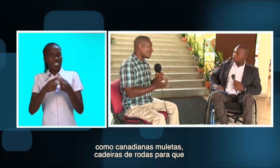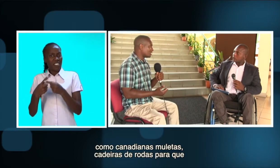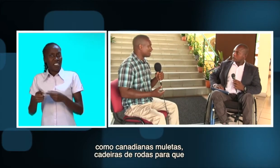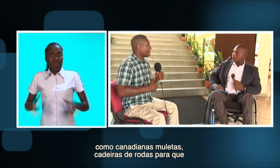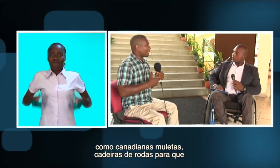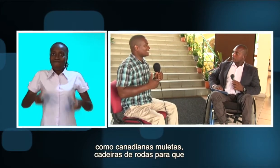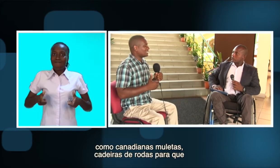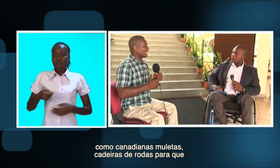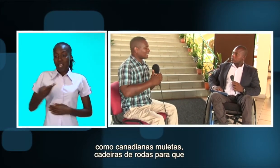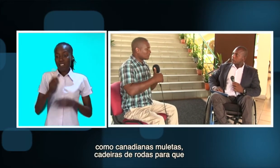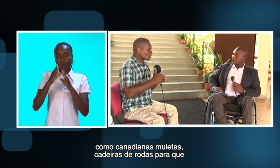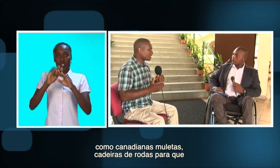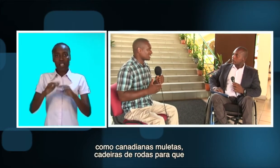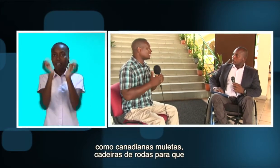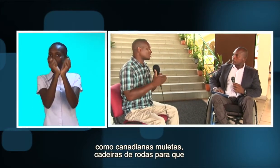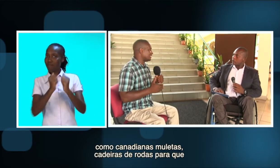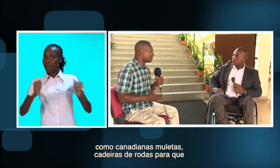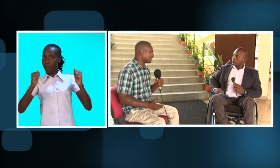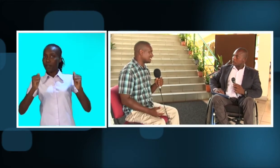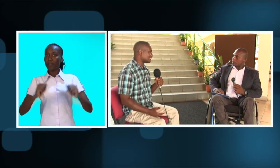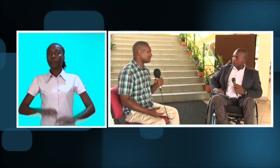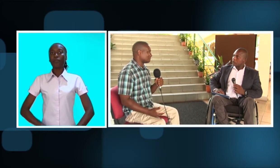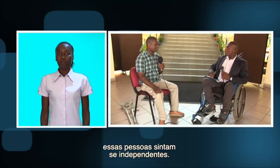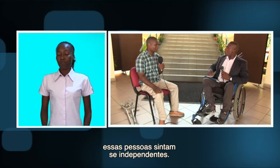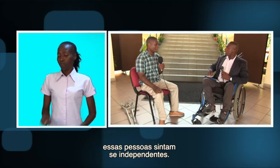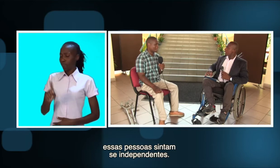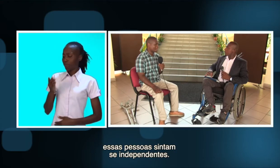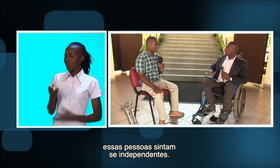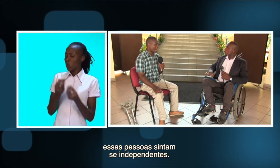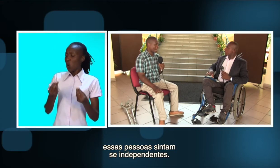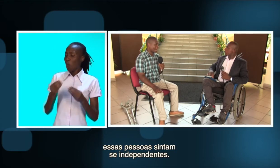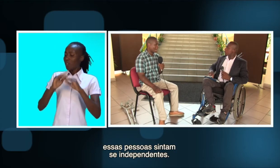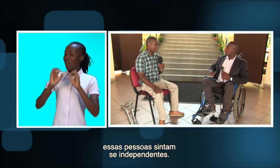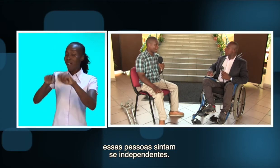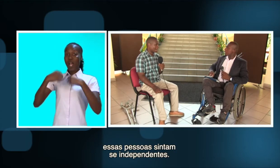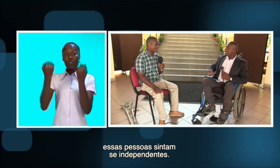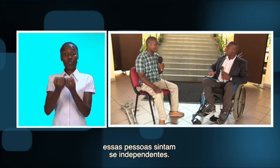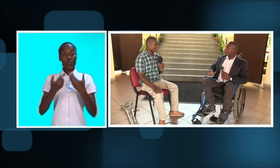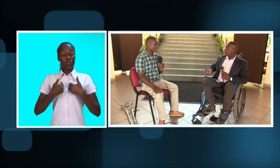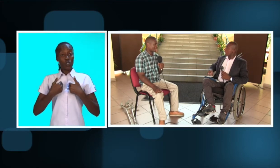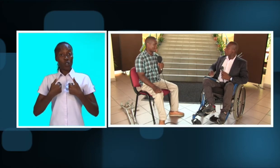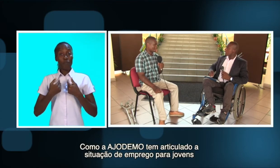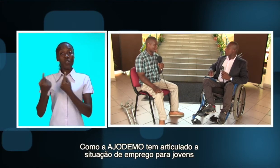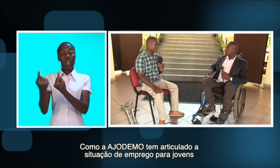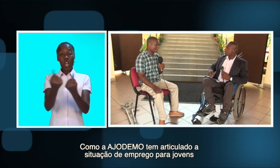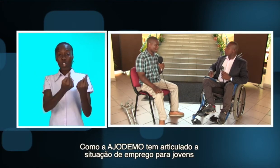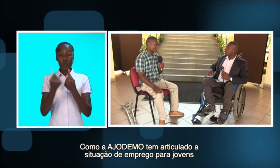de rodas, para que essas pessoas sintam-se independentes. Como é que a Ajudemo tem articulado a situação do